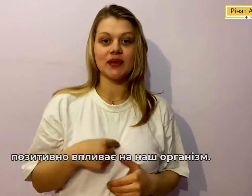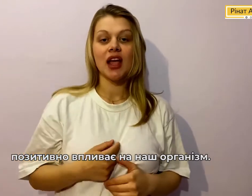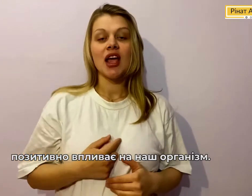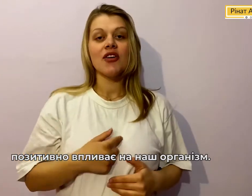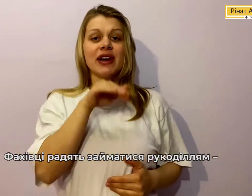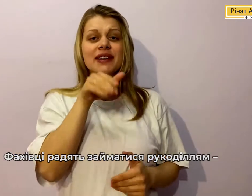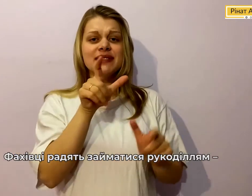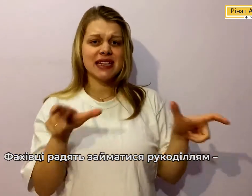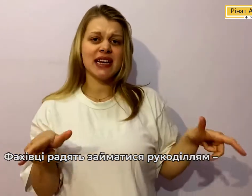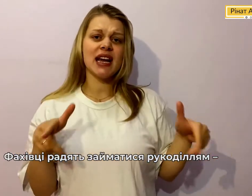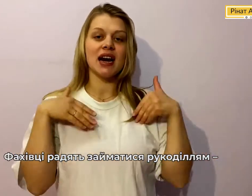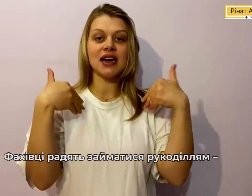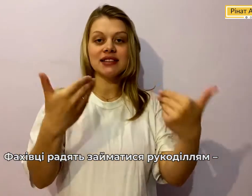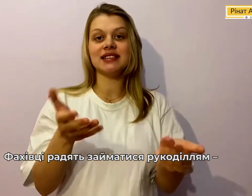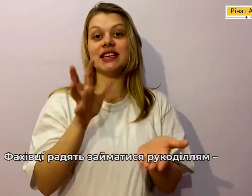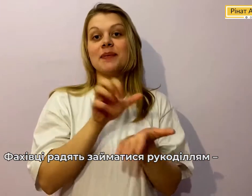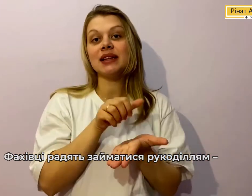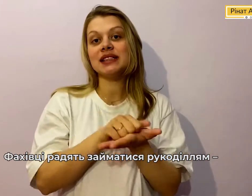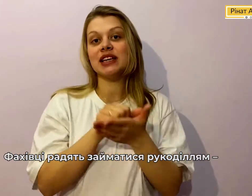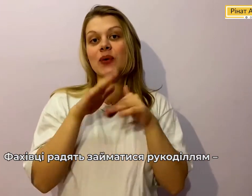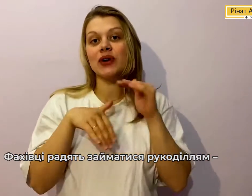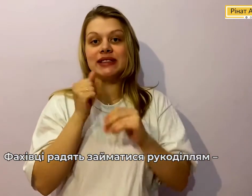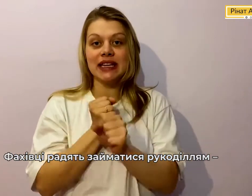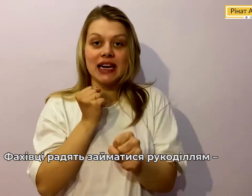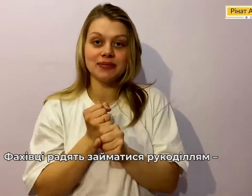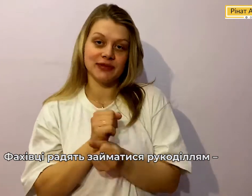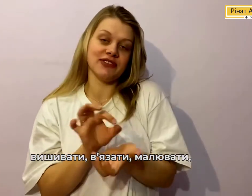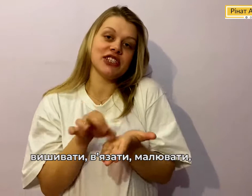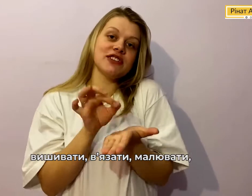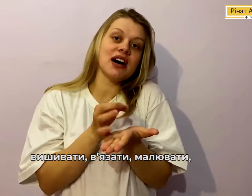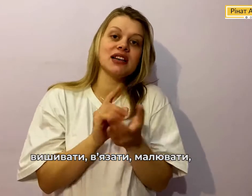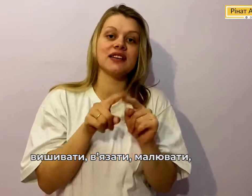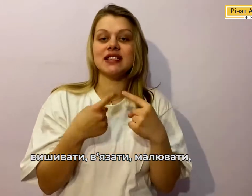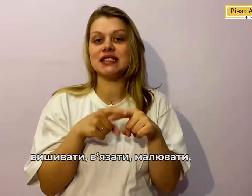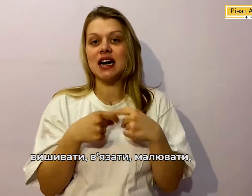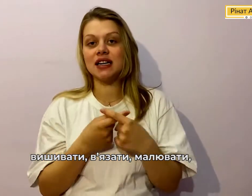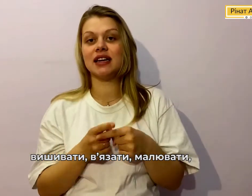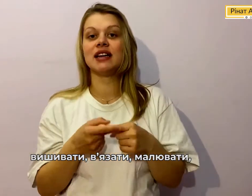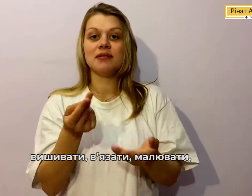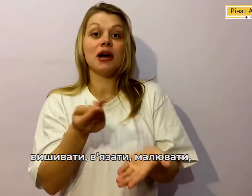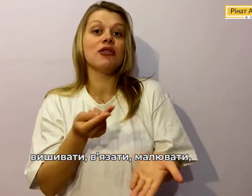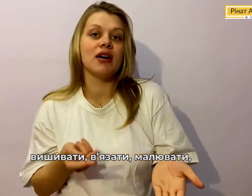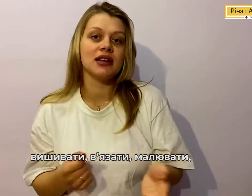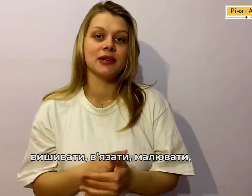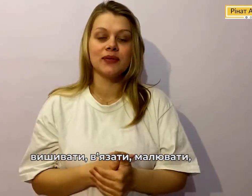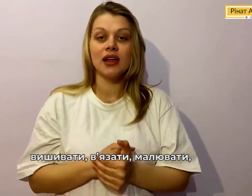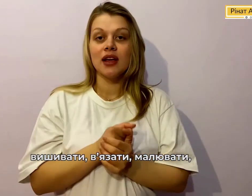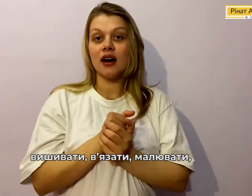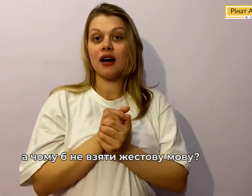Фахівці радять Займатися рукоділлям Вишивати, в'язати Малювати А